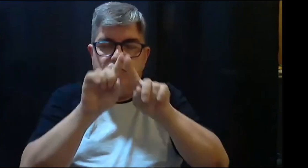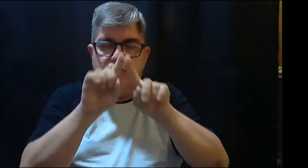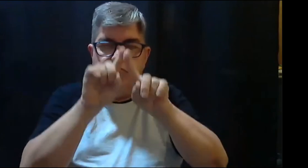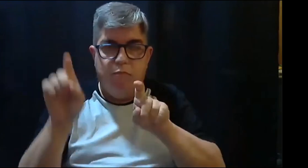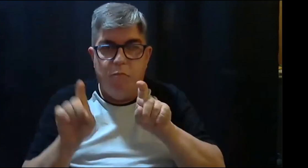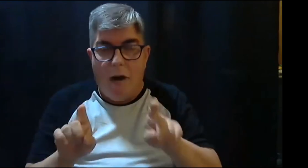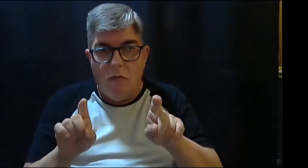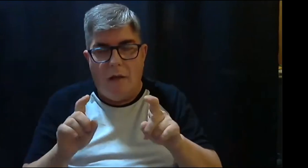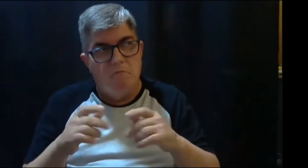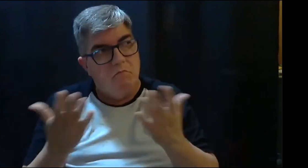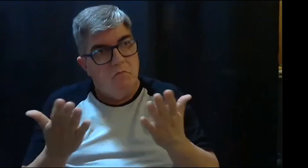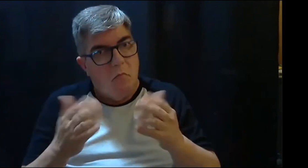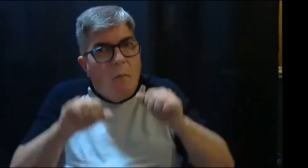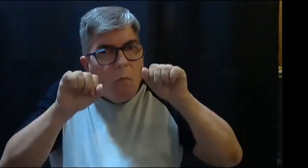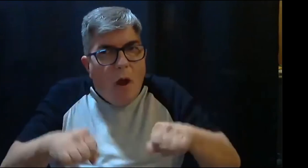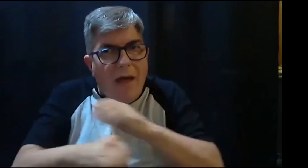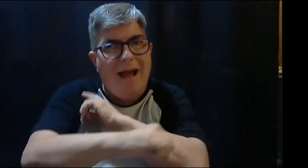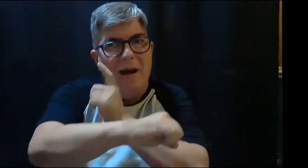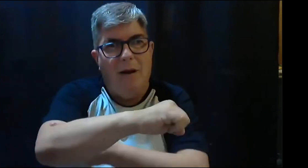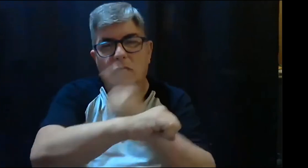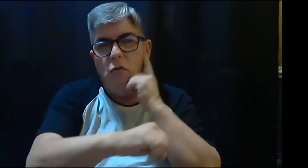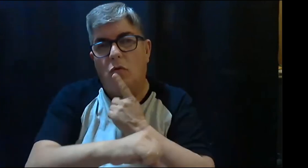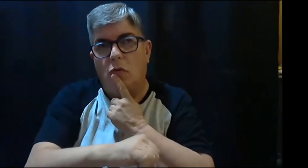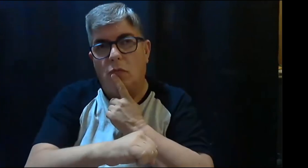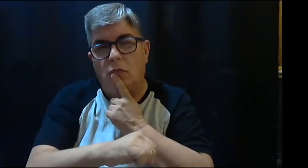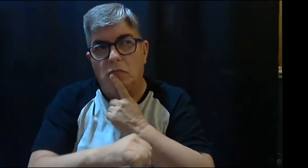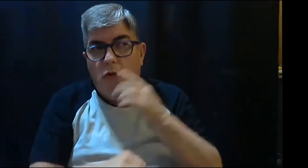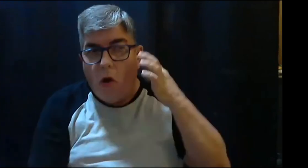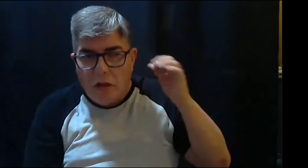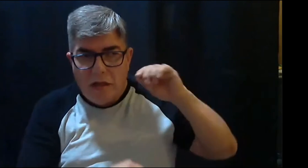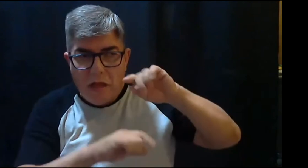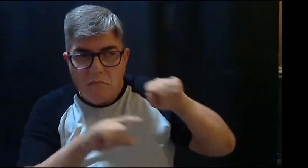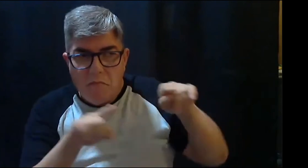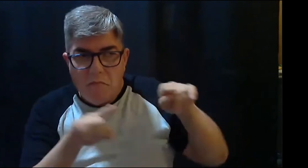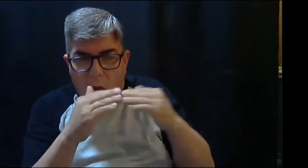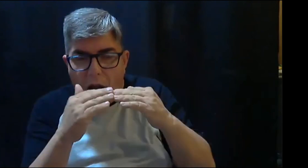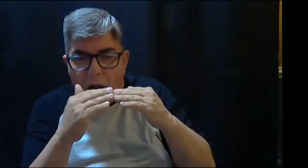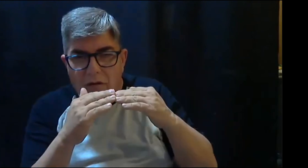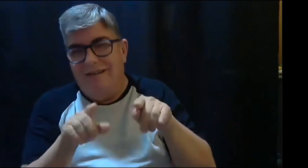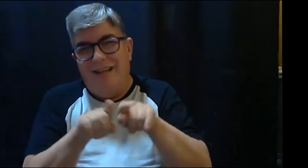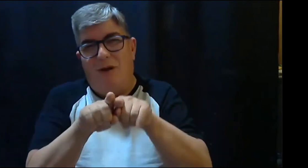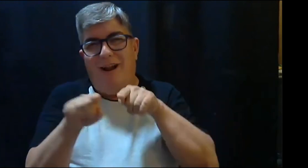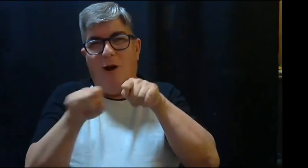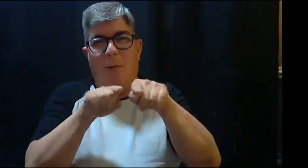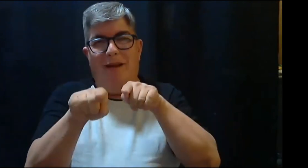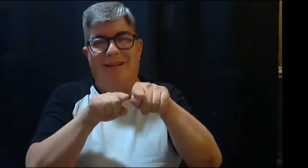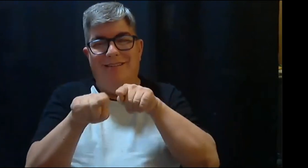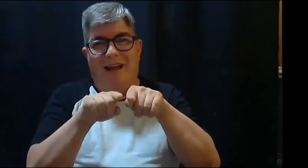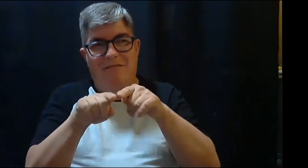entre los oyentes y los sordos, ¿cierto? En cuanto a su lengua. Pero sabemos que los sordos son capaces, que los sordos pueden ser tan